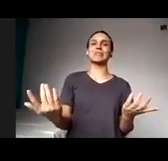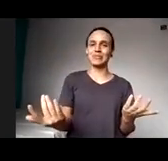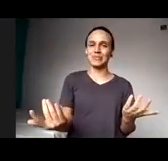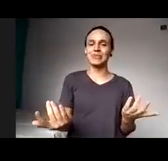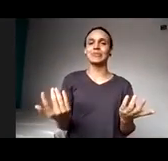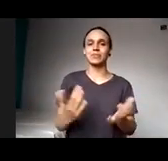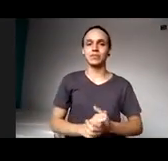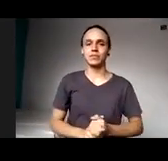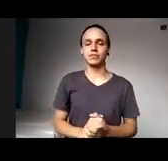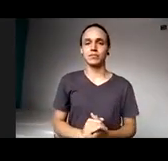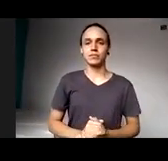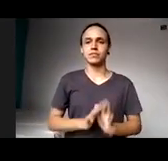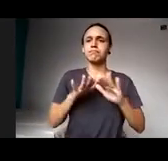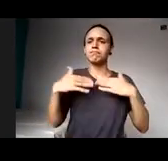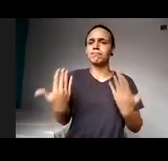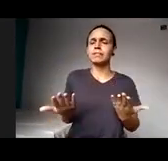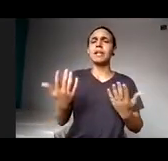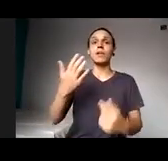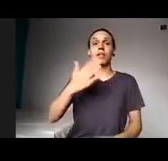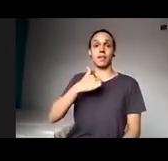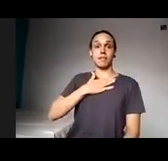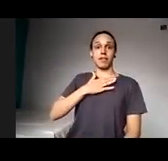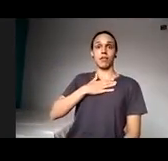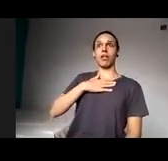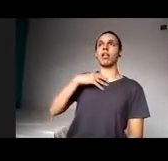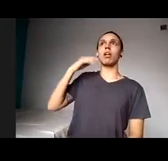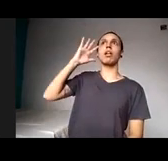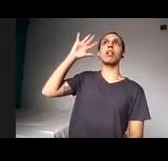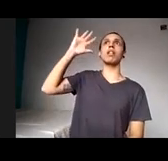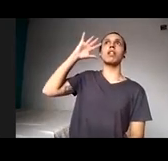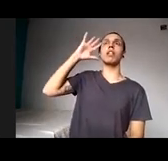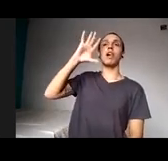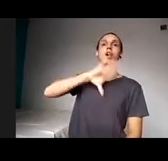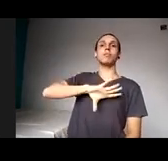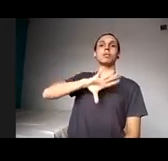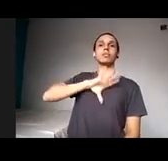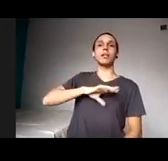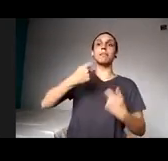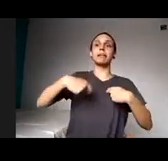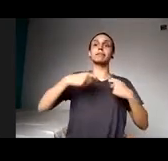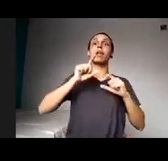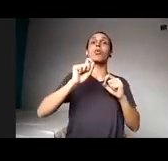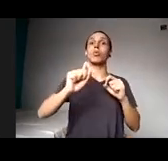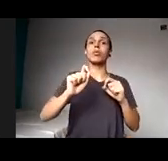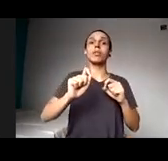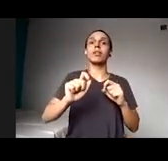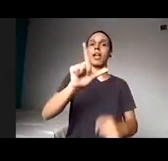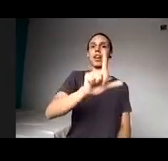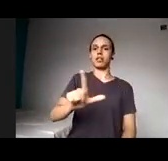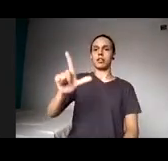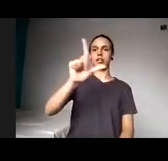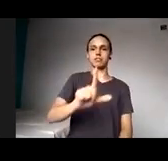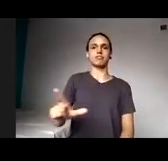Então, os meus pensamentos em português precisam ser literais. O que eu estou vivendo,